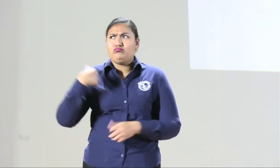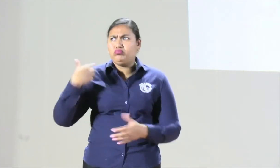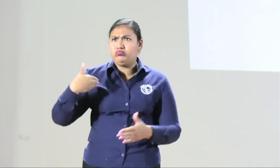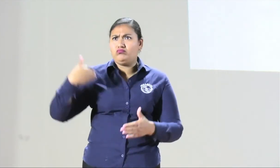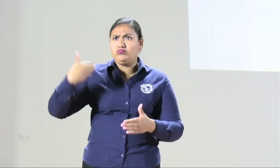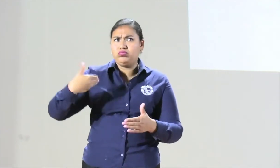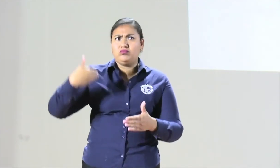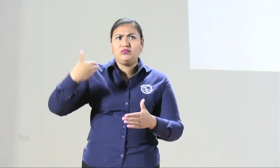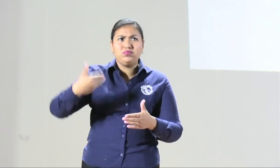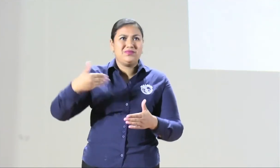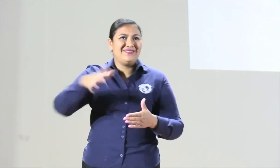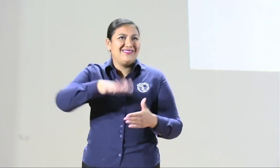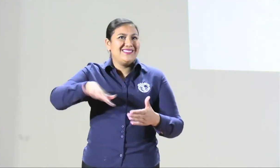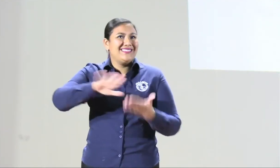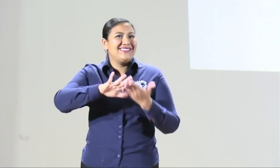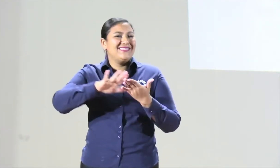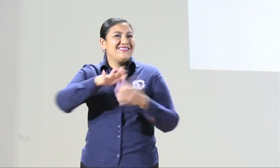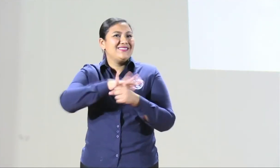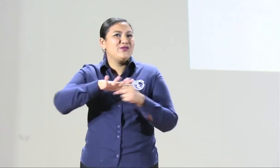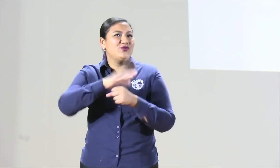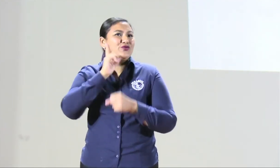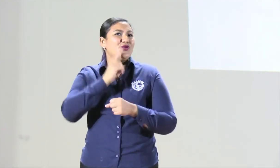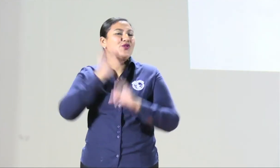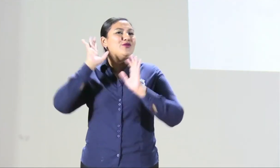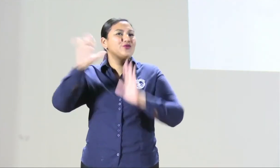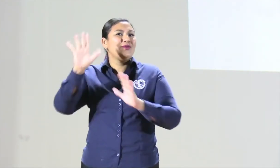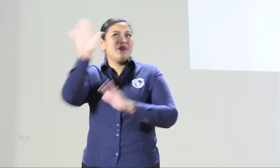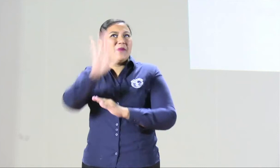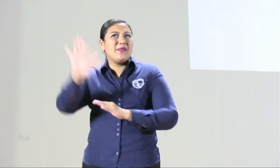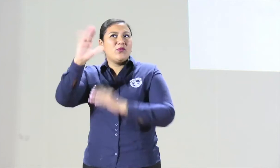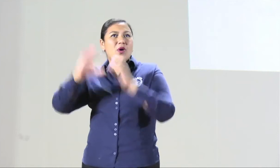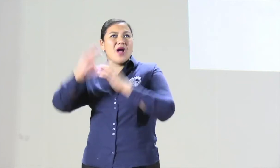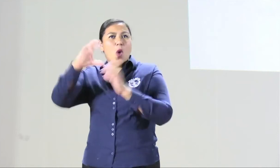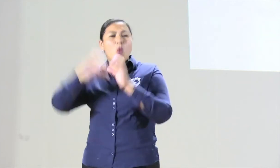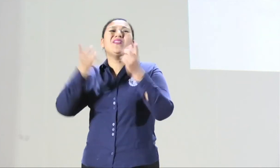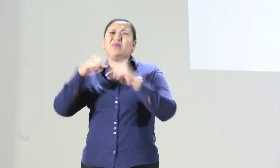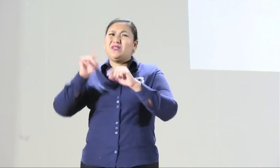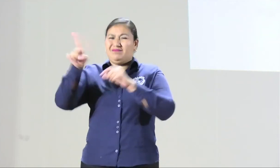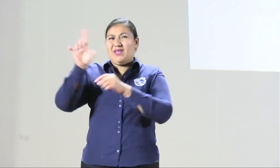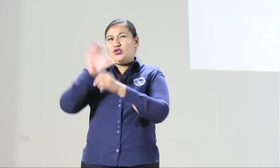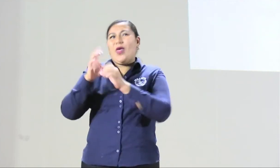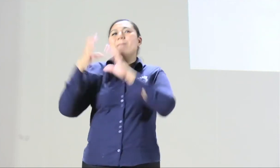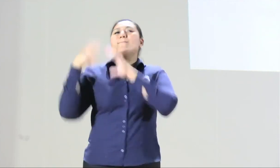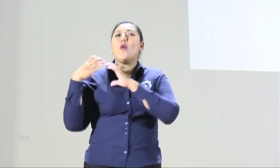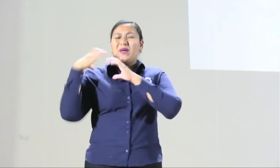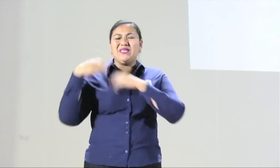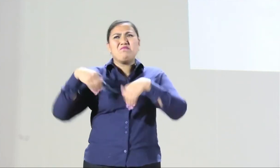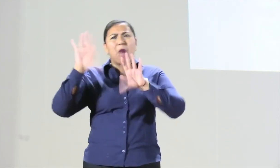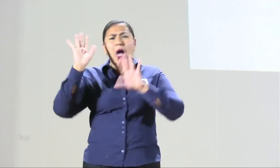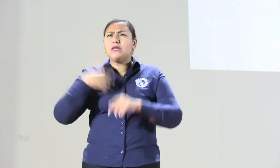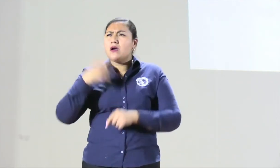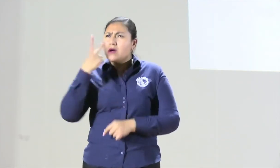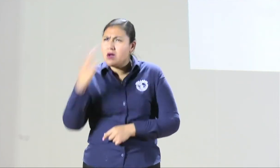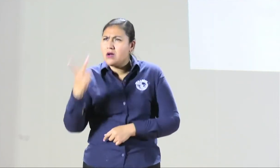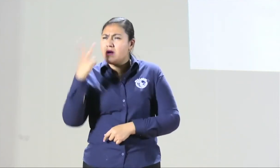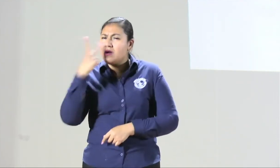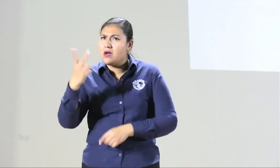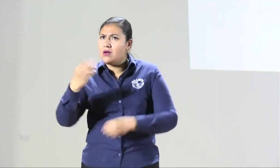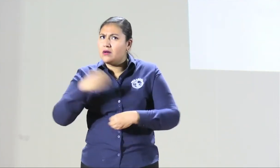población sorda en el departamento del Cauca y especialmente en la ciudad de Popayán. Son tantas las preguntas que tenemos